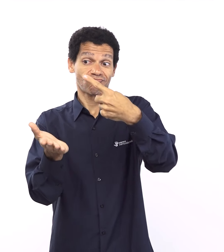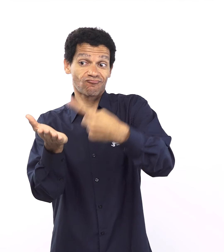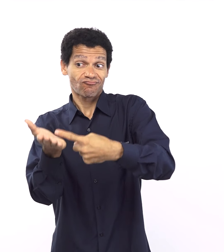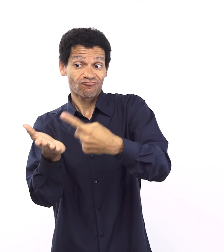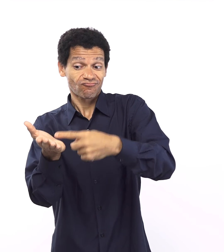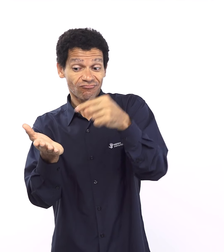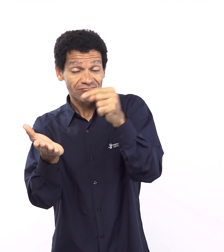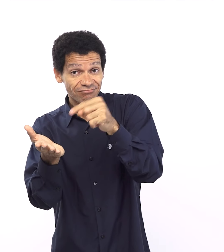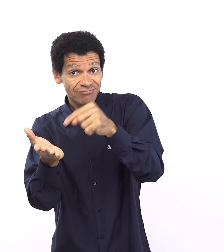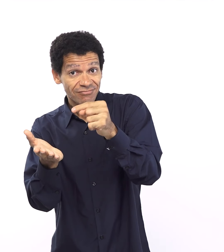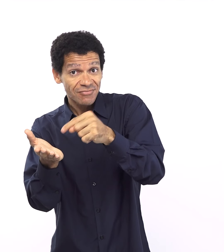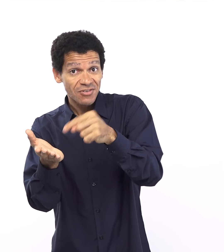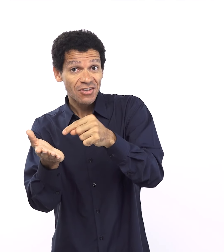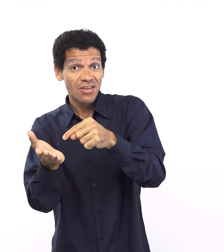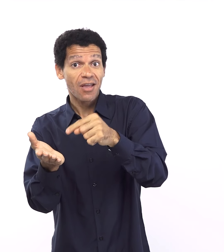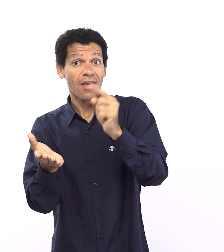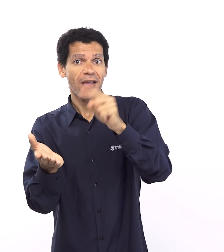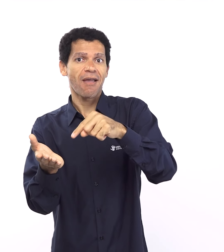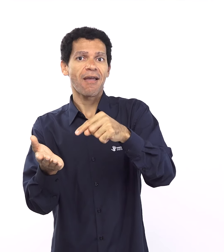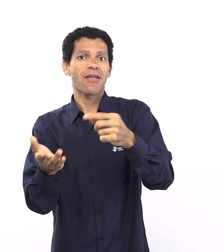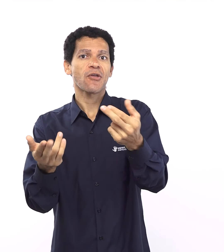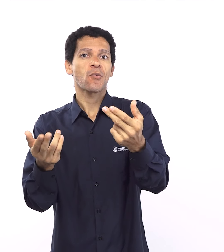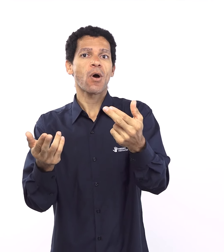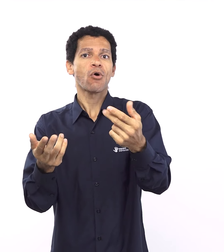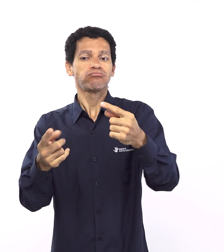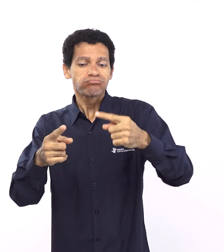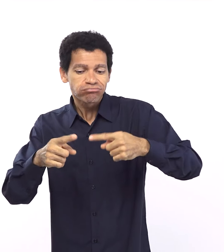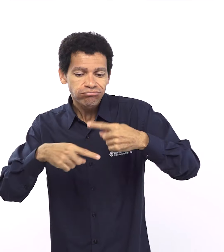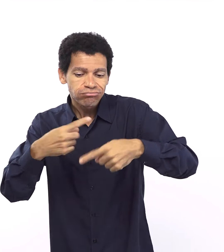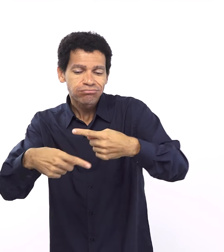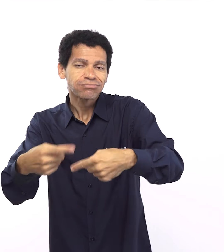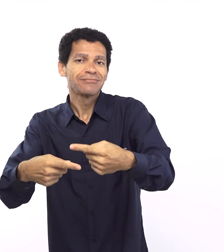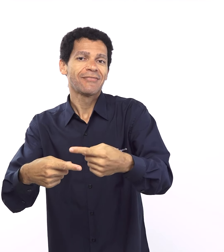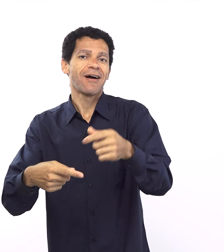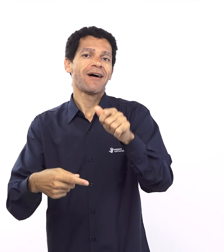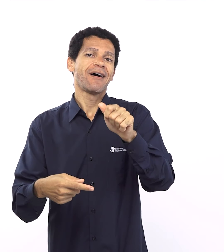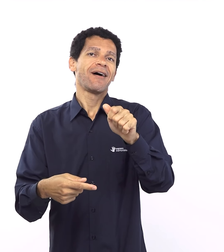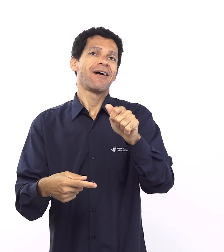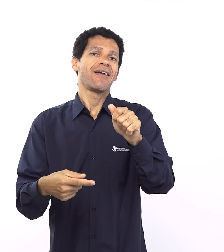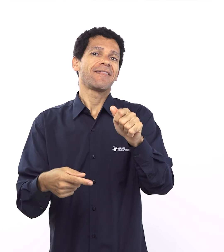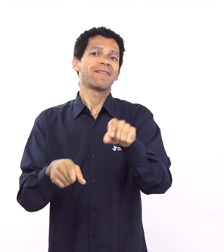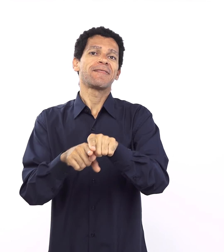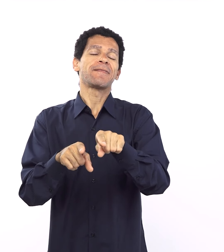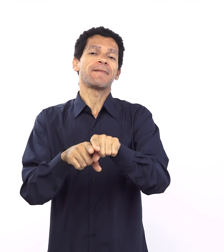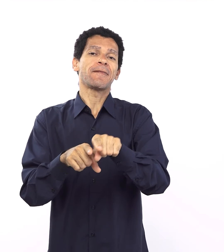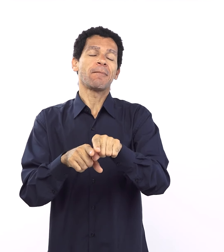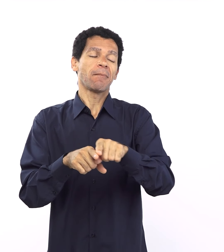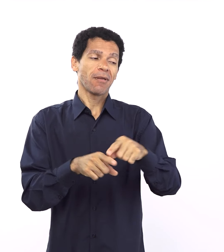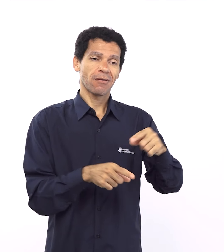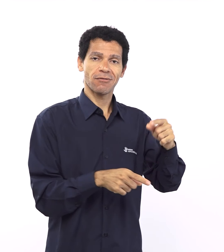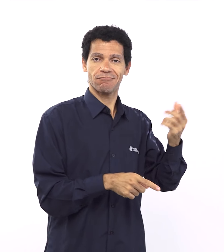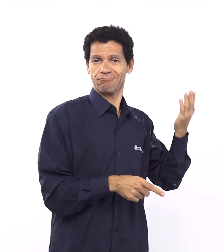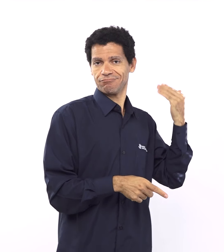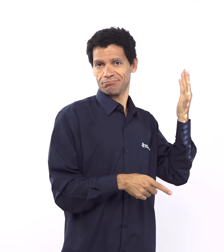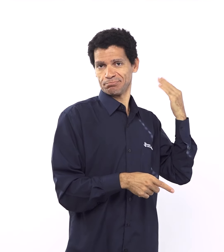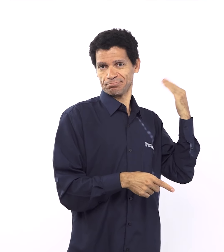gente compara por exemplo Jeremias 31 do 31 ao 37 que onde a vai ler sobre a nova aliança com o